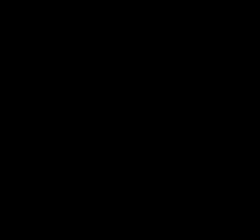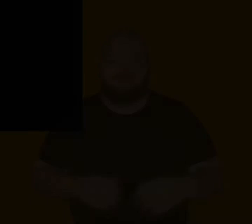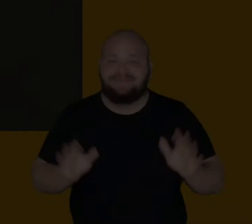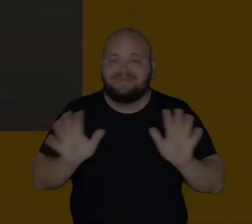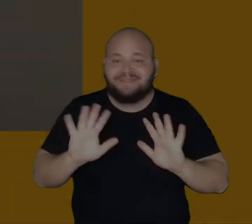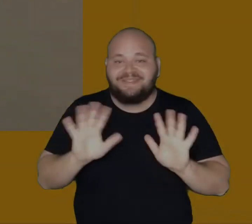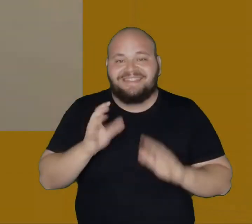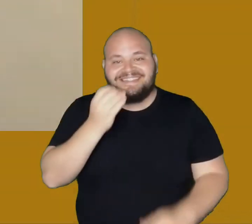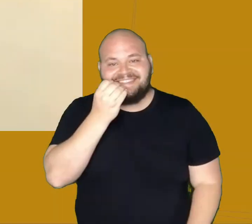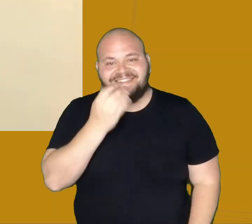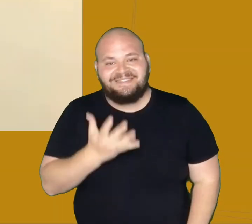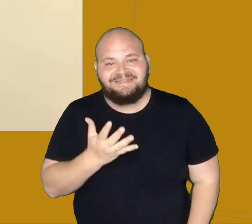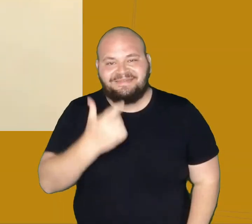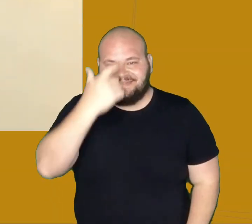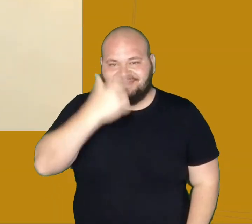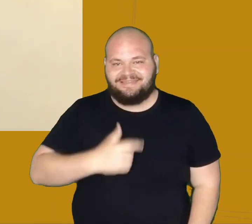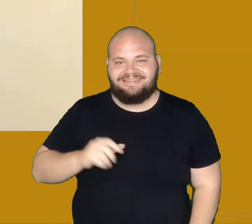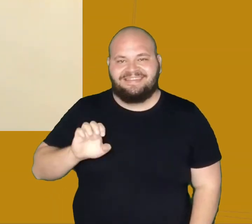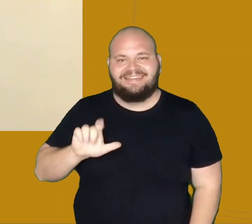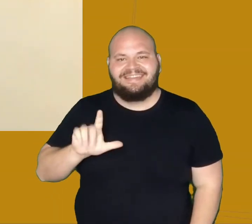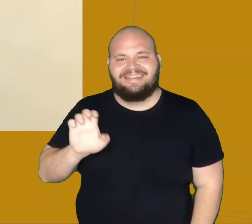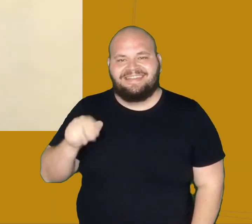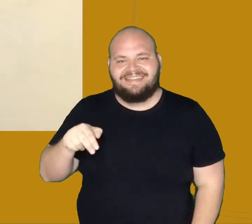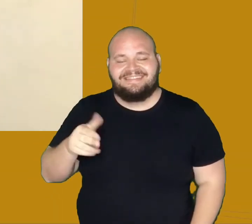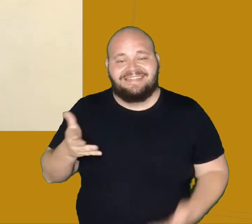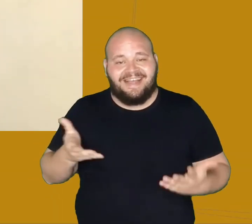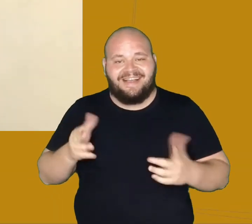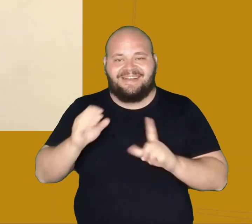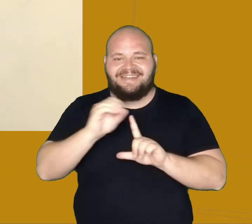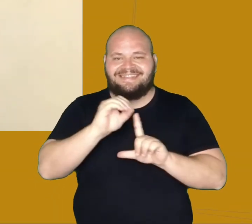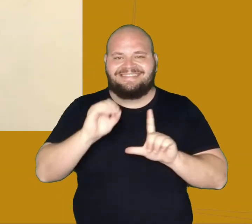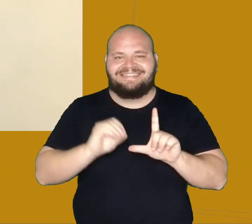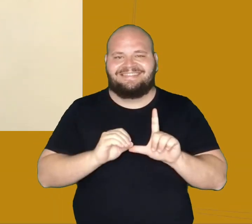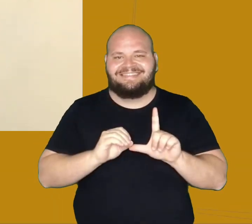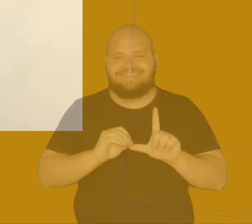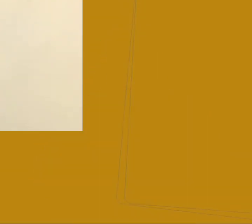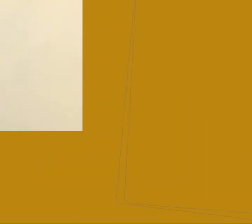Olá pessoal, tudo bem com vocês? Eu sou Ellen e este é o Letra na Rede.